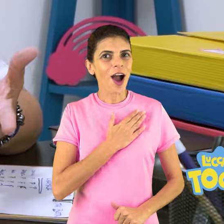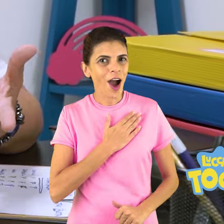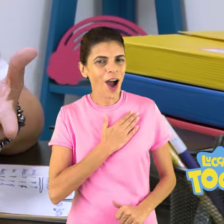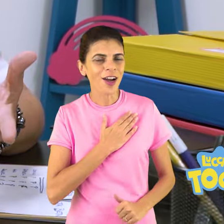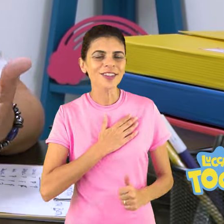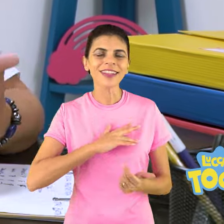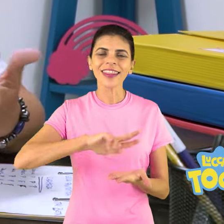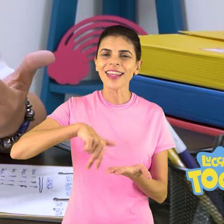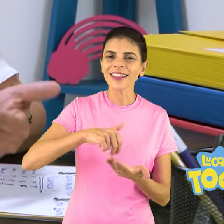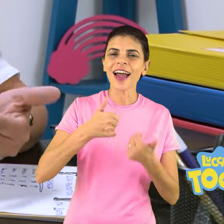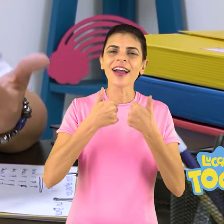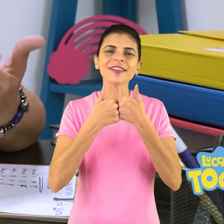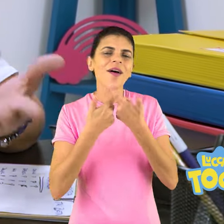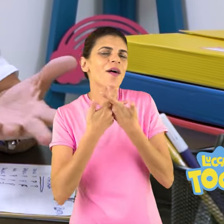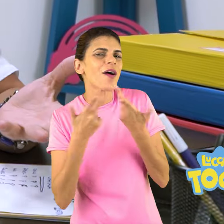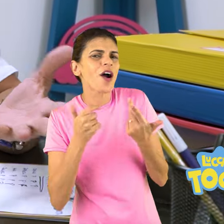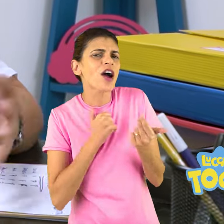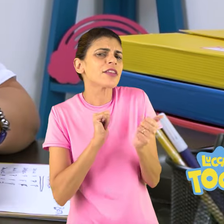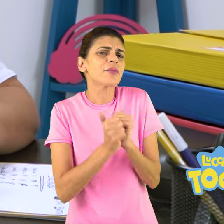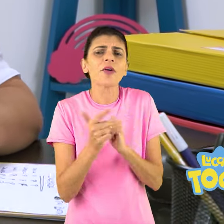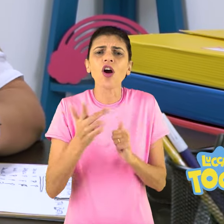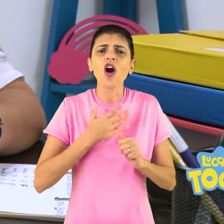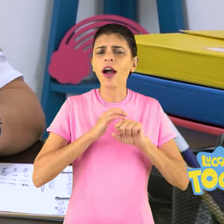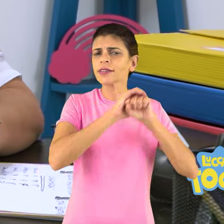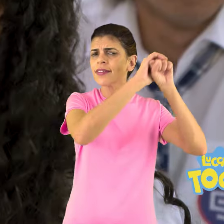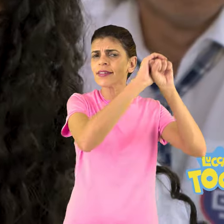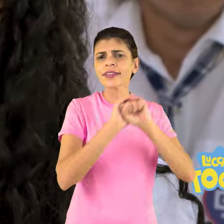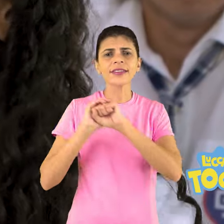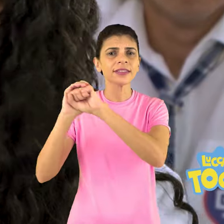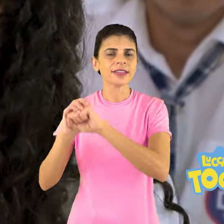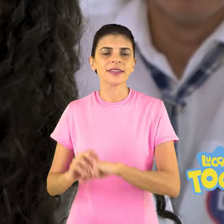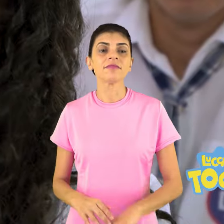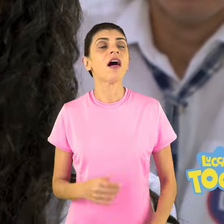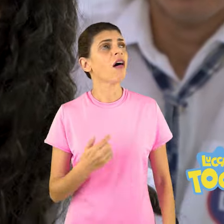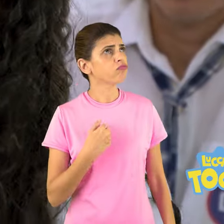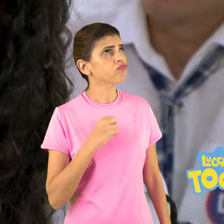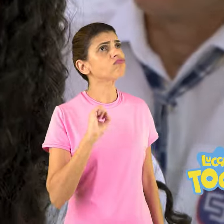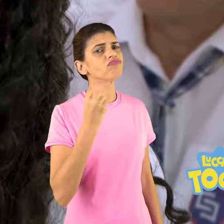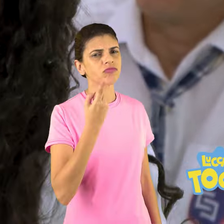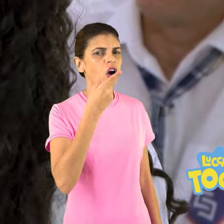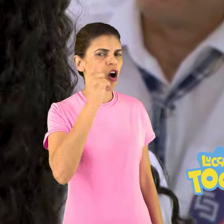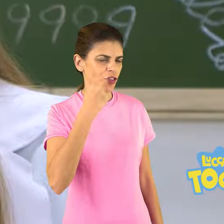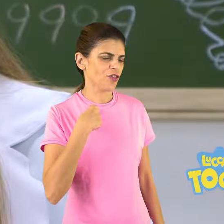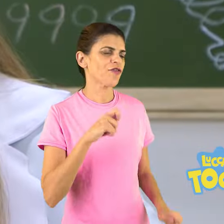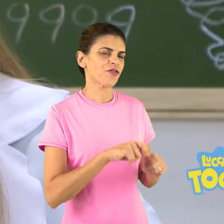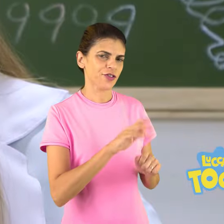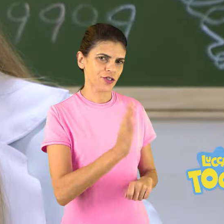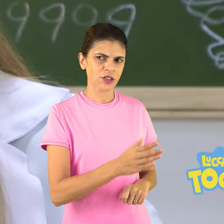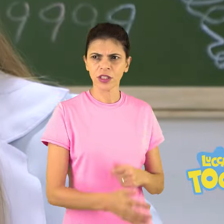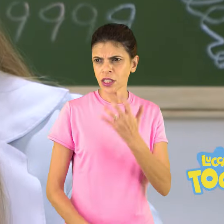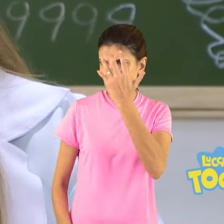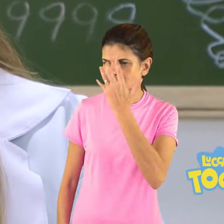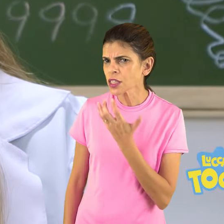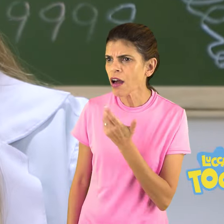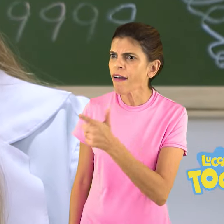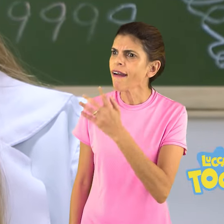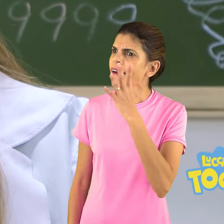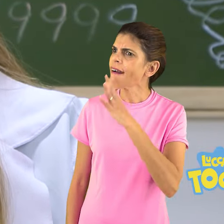aqui faz alongamento antes de fazer exercícios. Ah, eu fiz alongamento ontem, professora. Sério? Que legal, Raíssa.